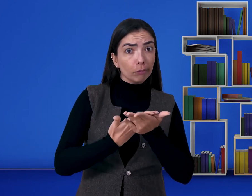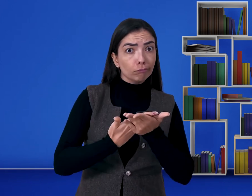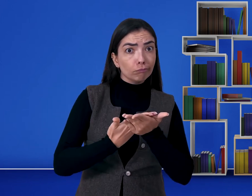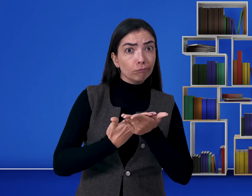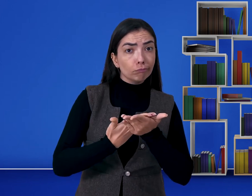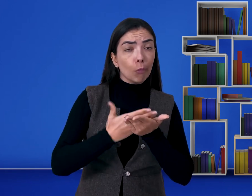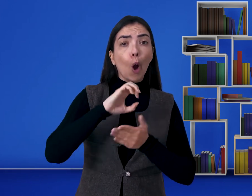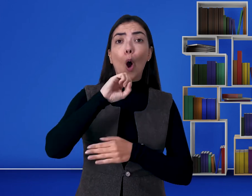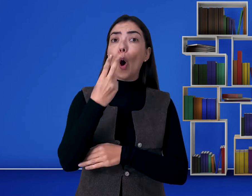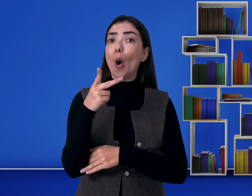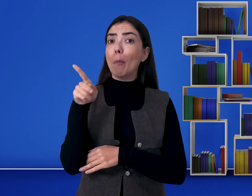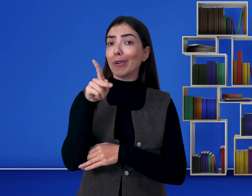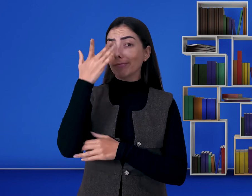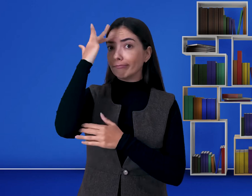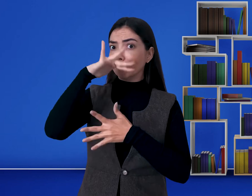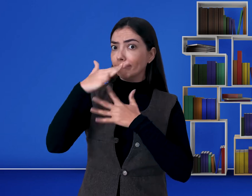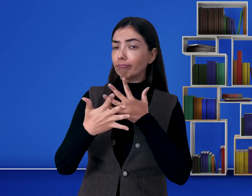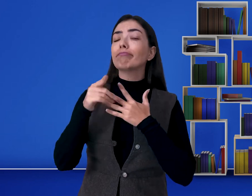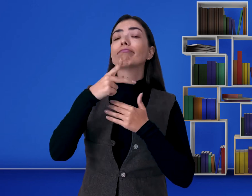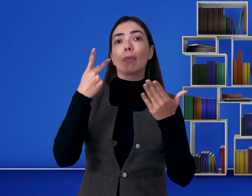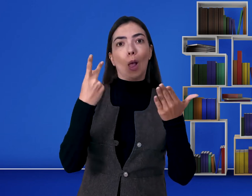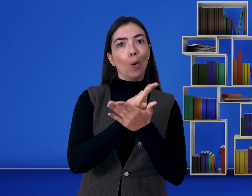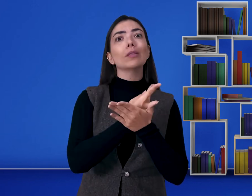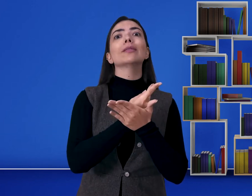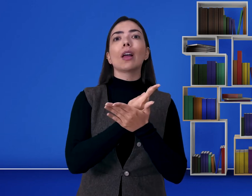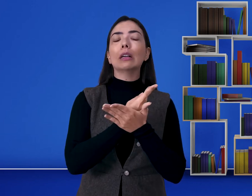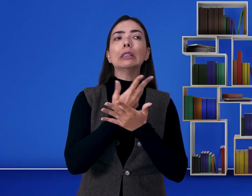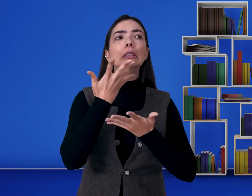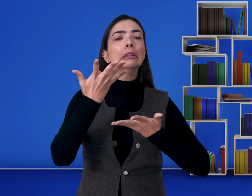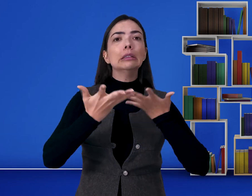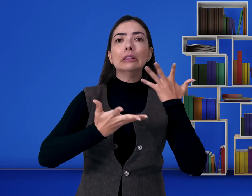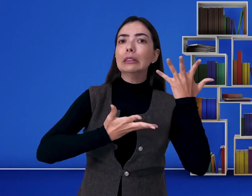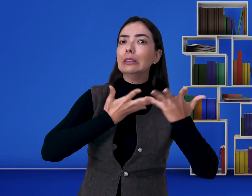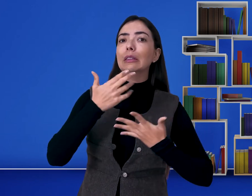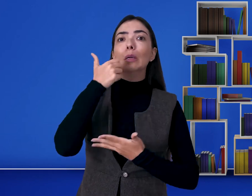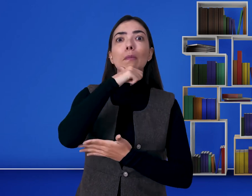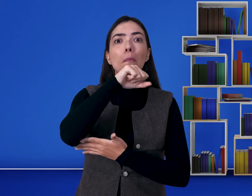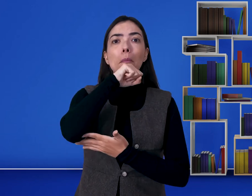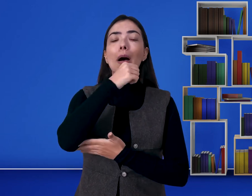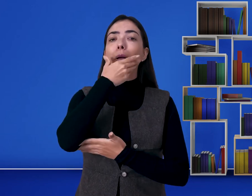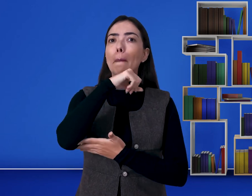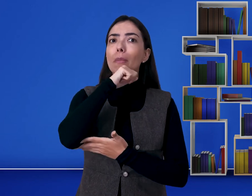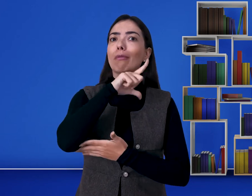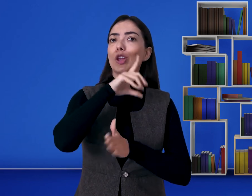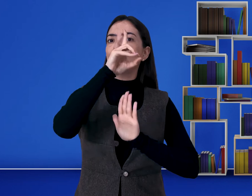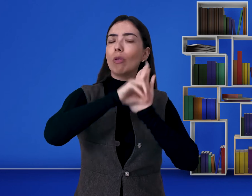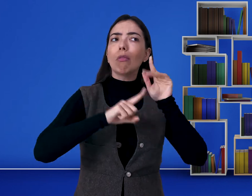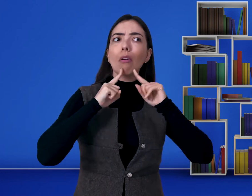não haverá intérprete ou então o professor não saberá línguas. O pai e a mãe